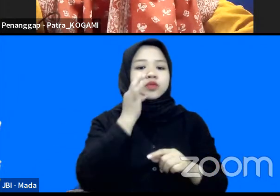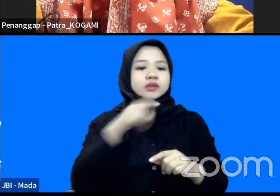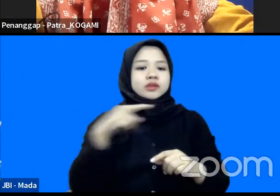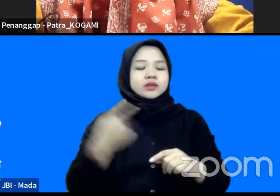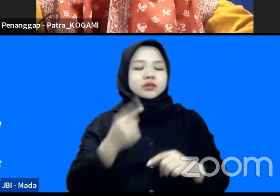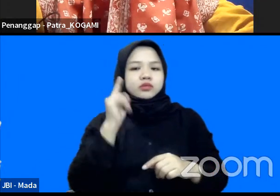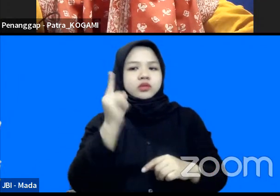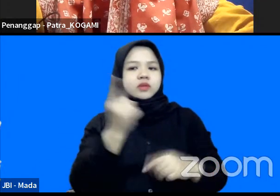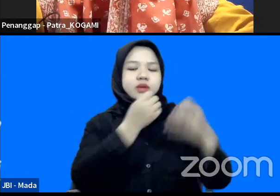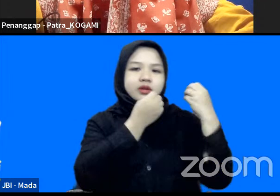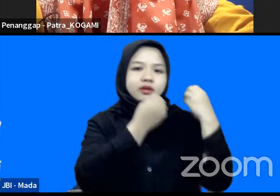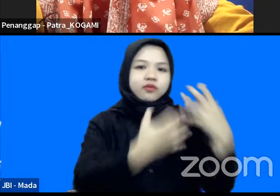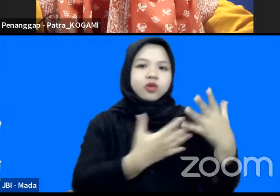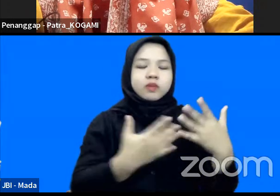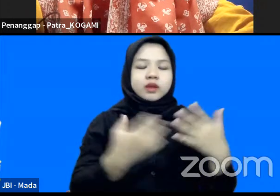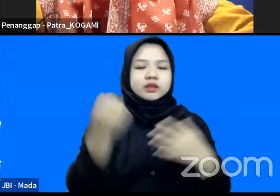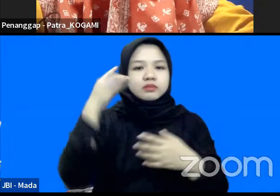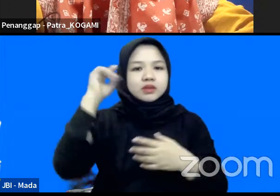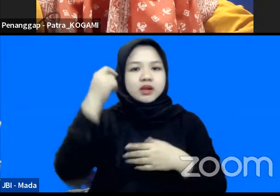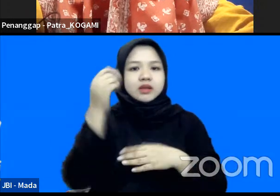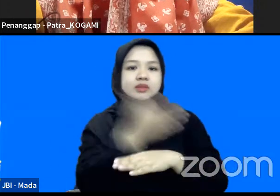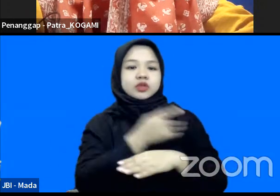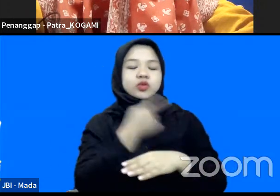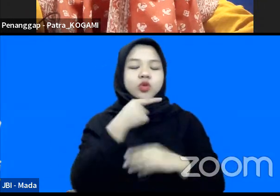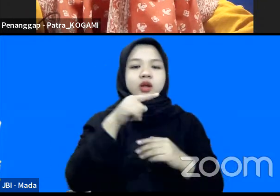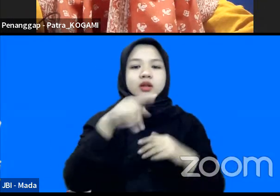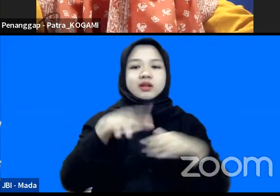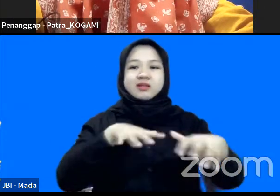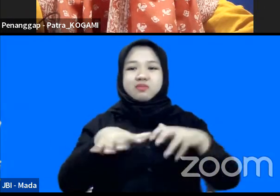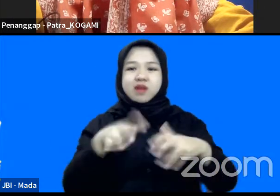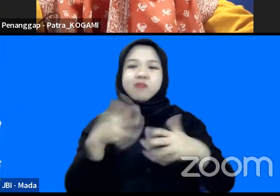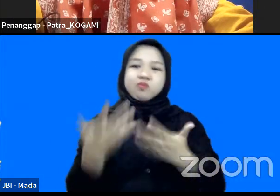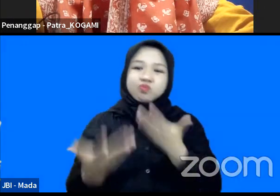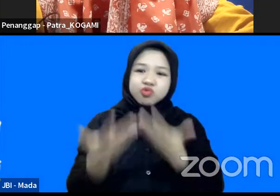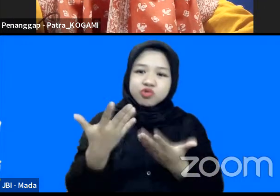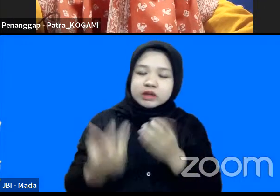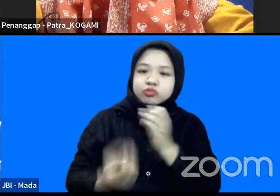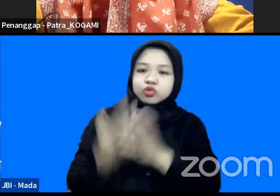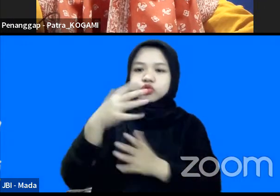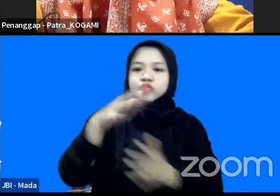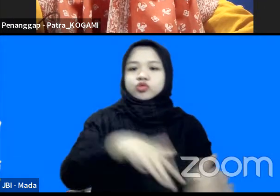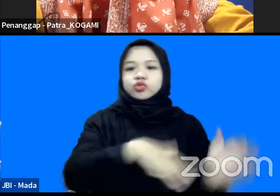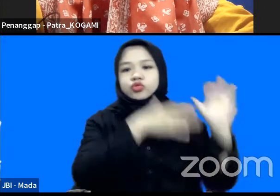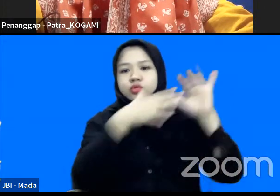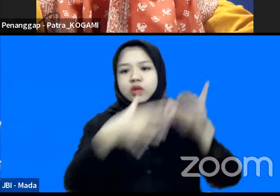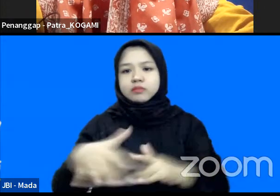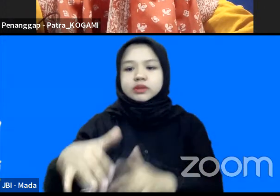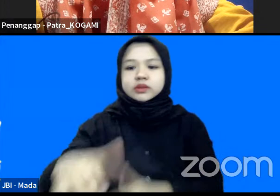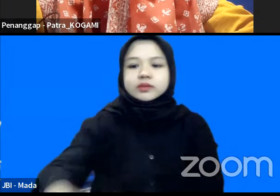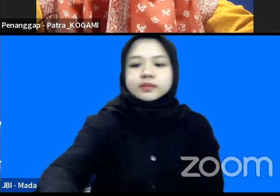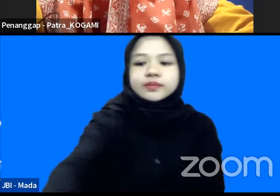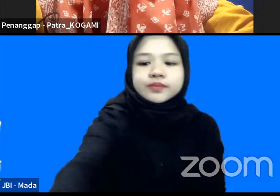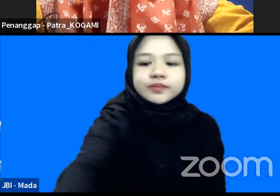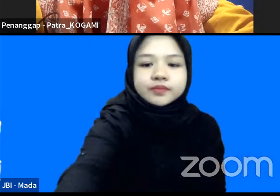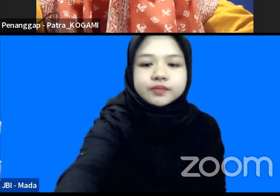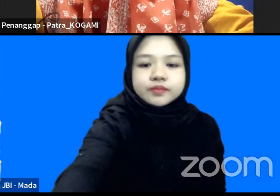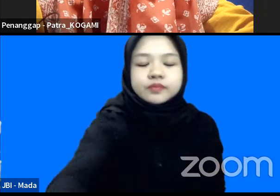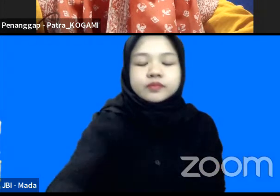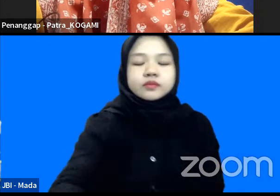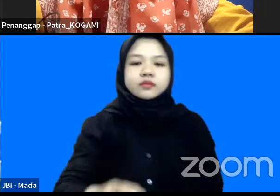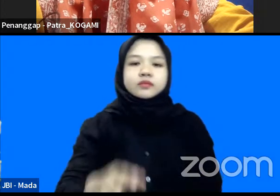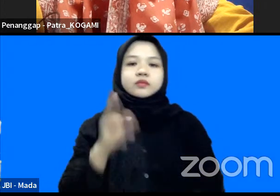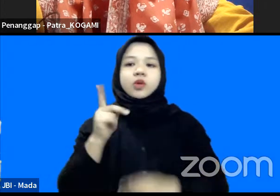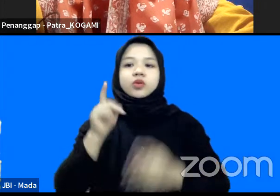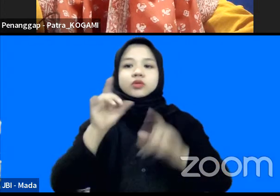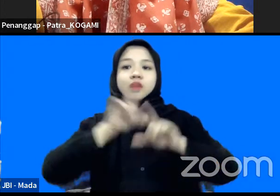informasi peringatan dini terkait gempa bumi yang memicu tsunami jadi kalau secara komprehensif